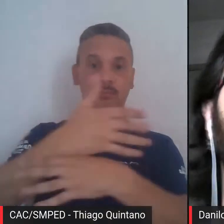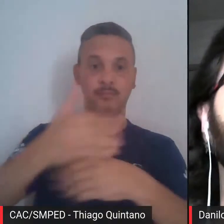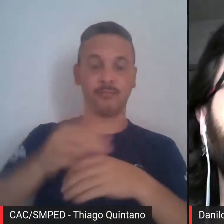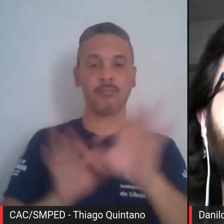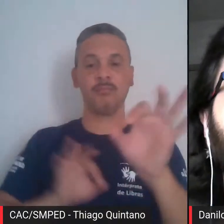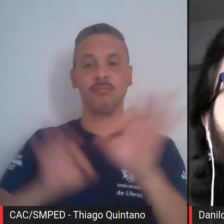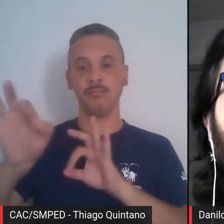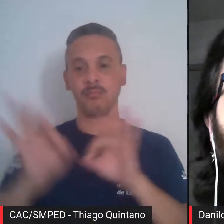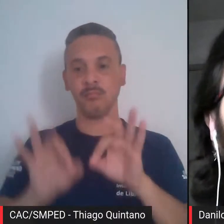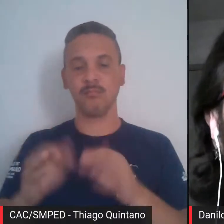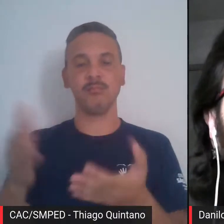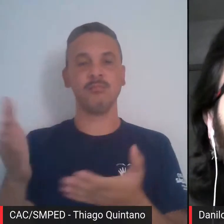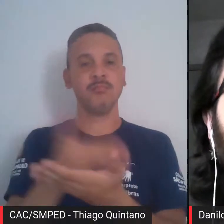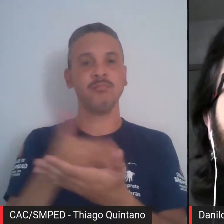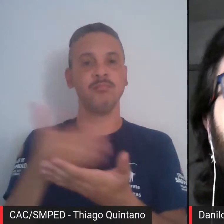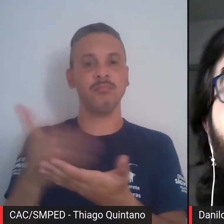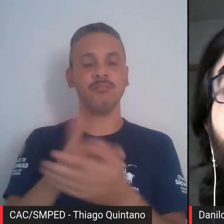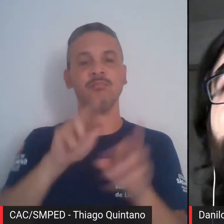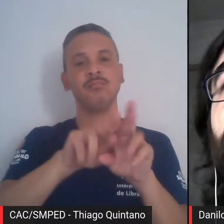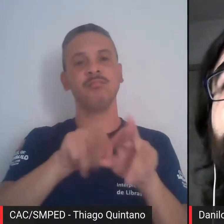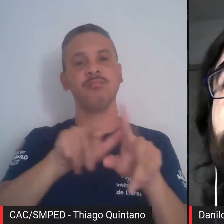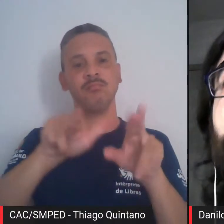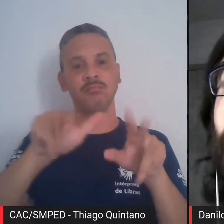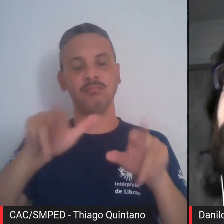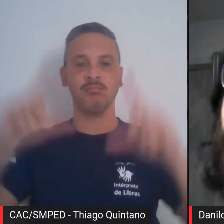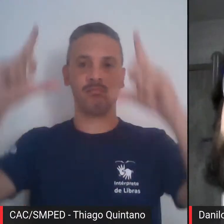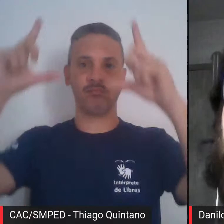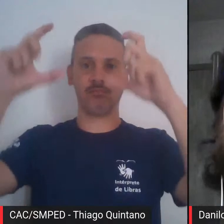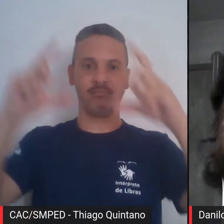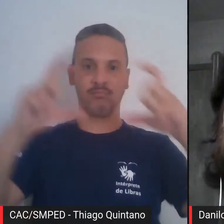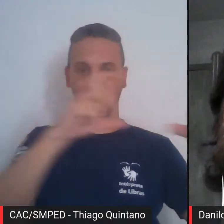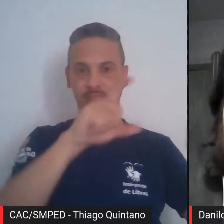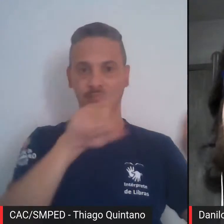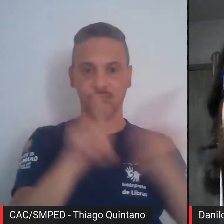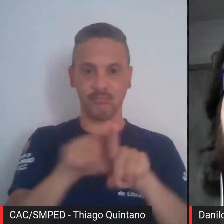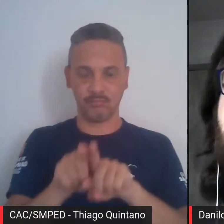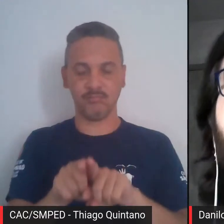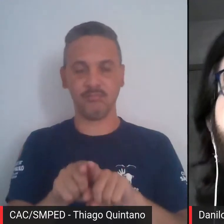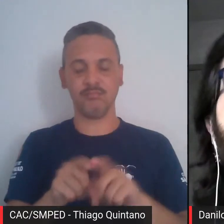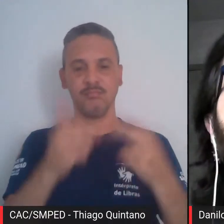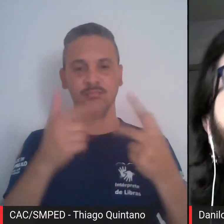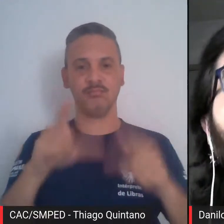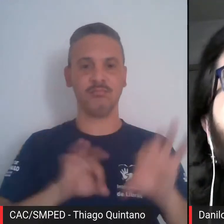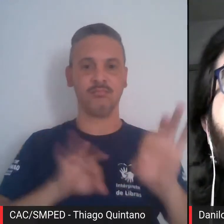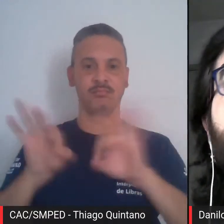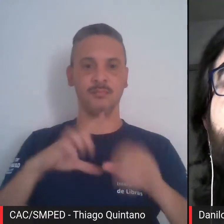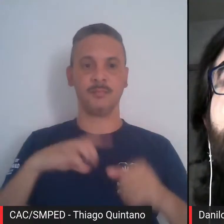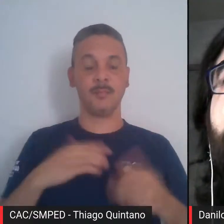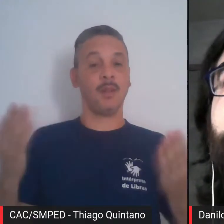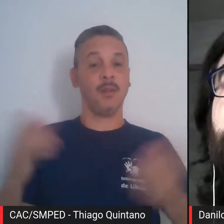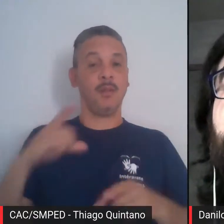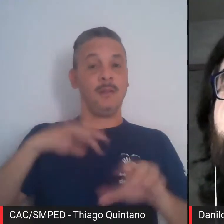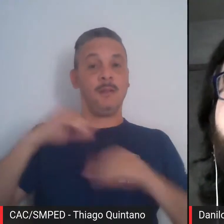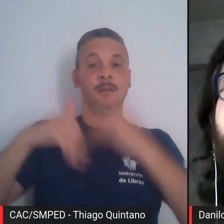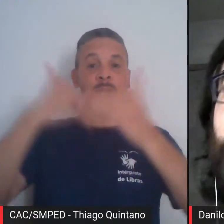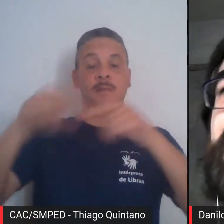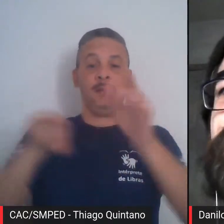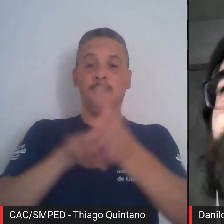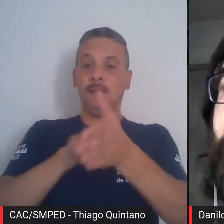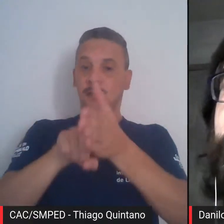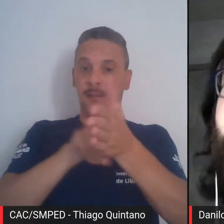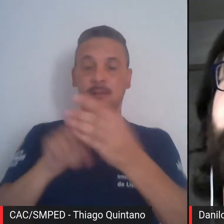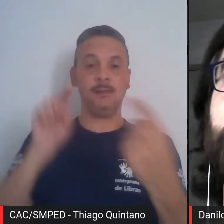Organizou a série de livros sobre fotógrafos do acervo, instituição e os catálogos de exposições. Atualmente, desenvolve pesquisa